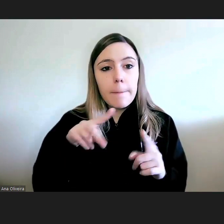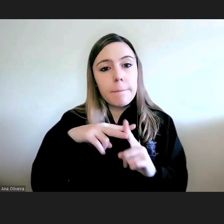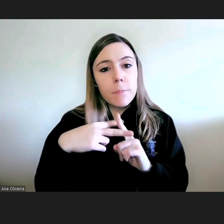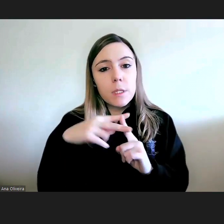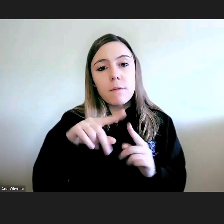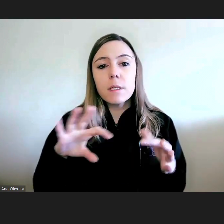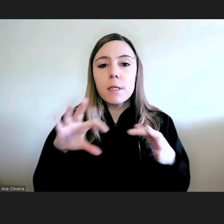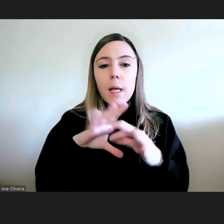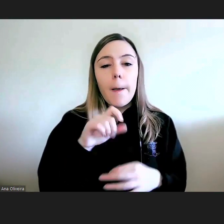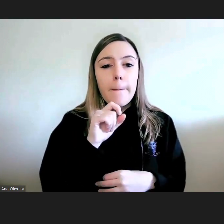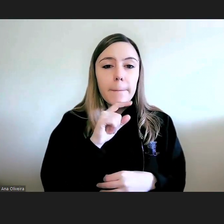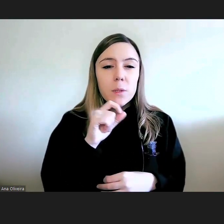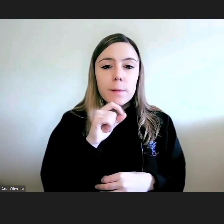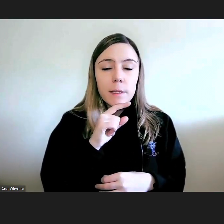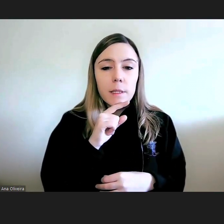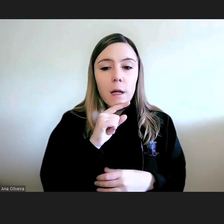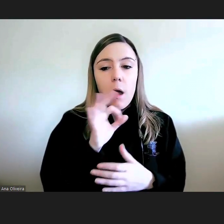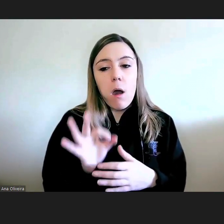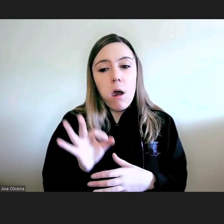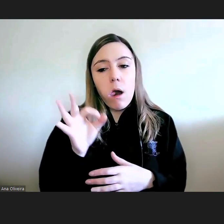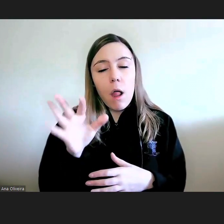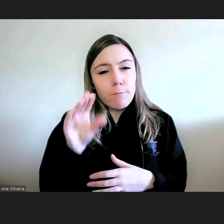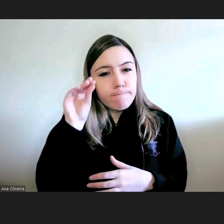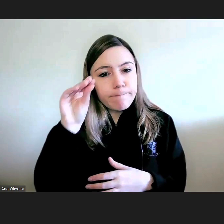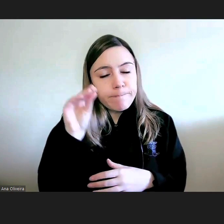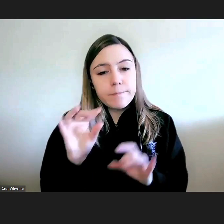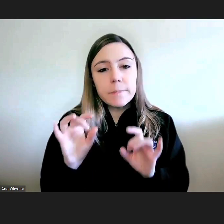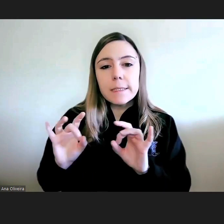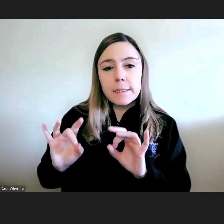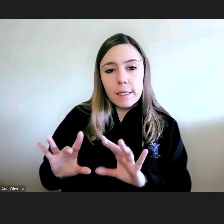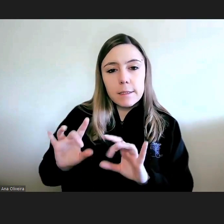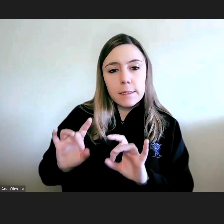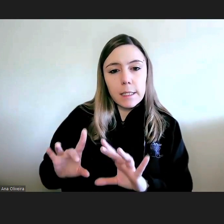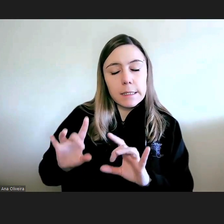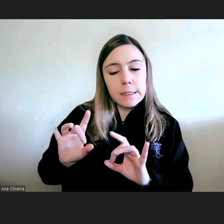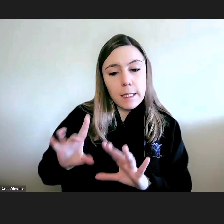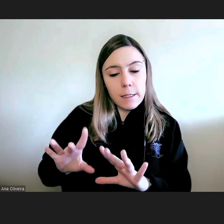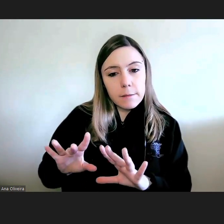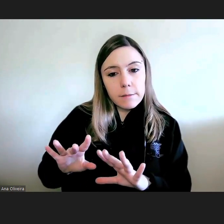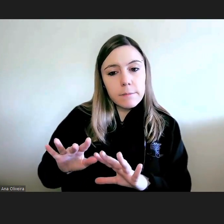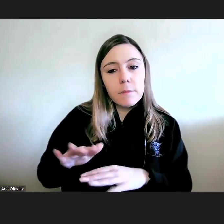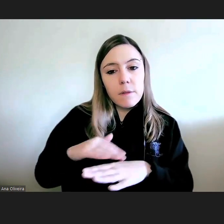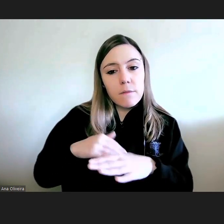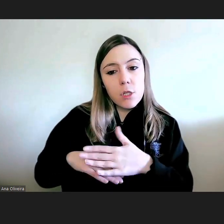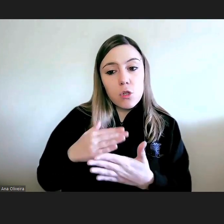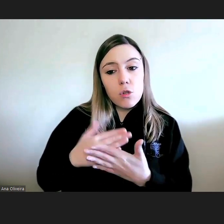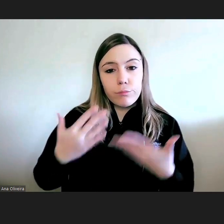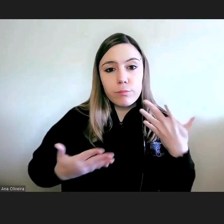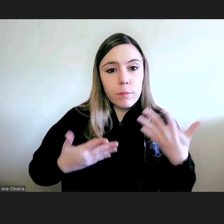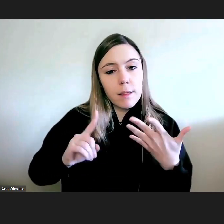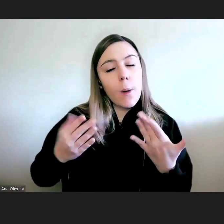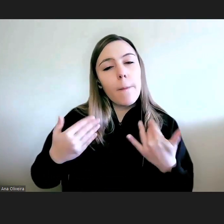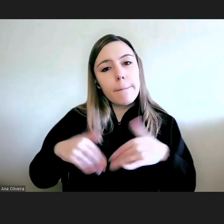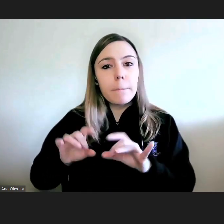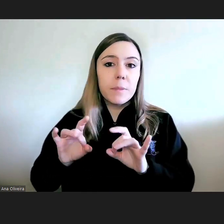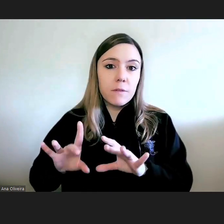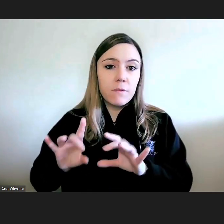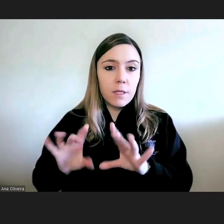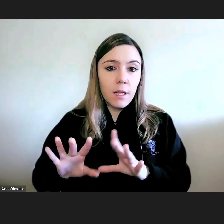possibilidade de sugestão de prevenção de agir não só em reação mas preventivamente